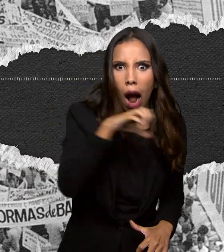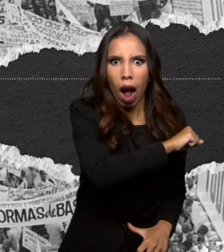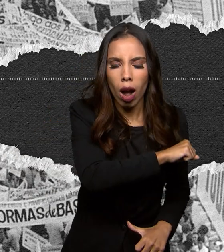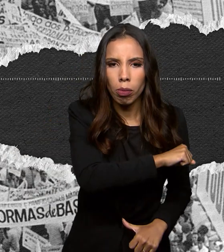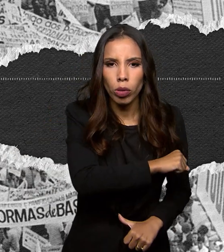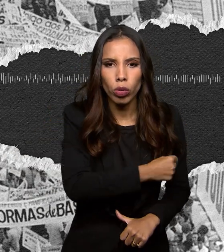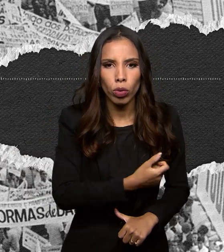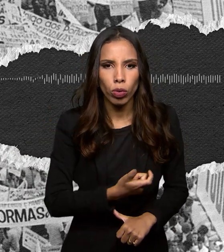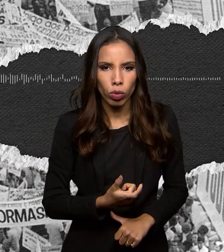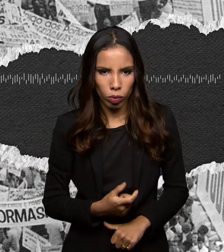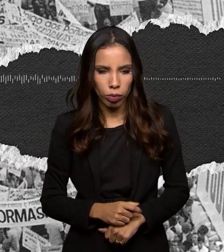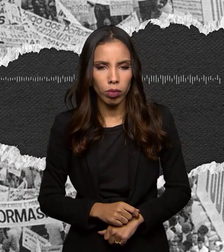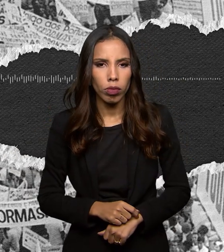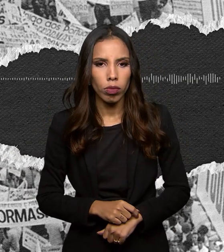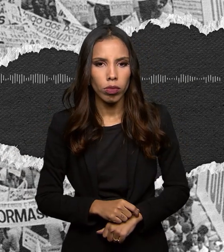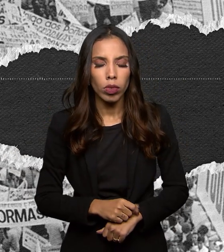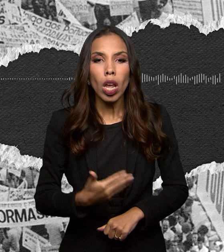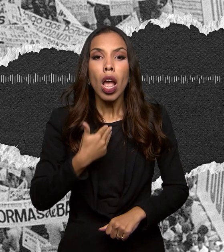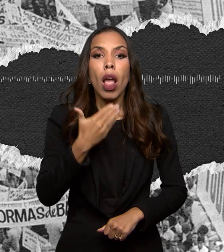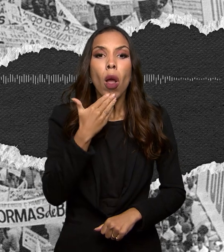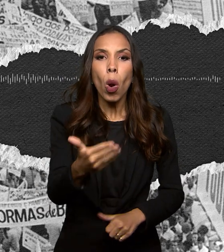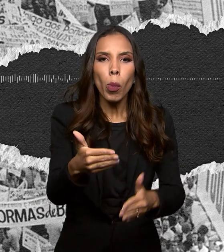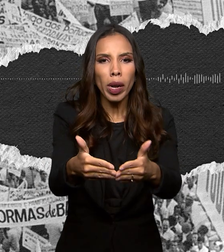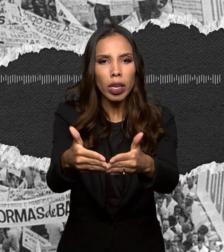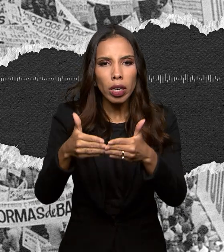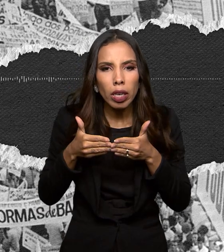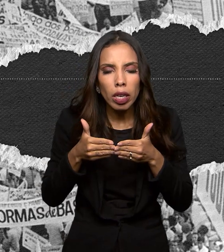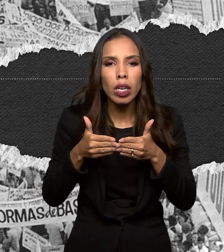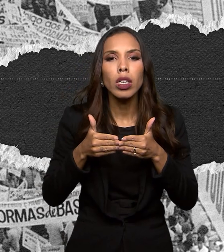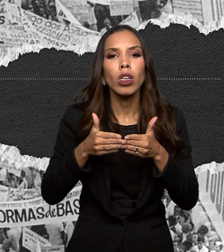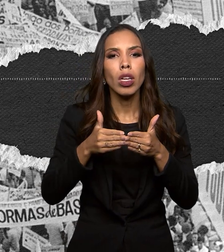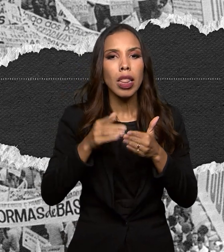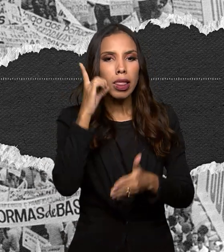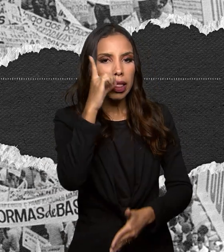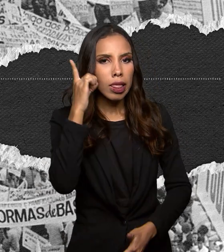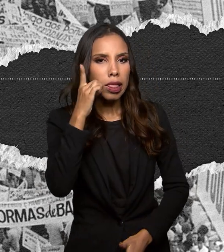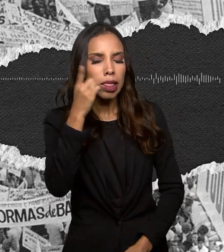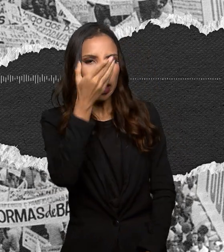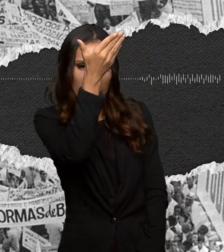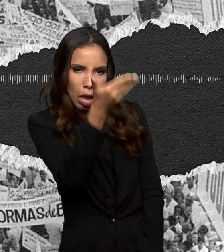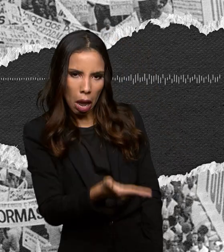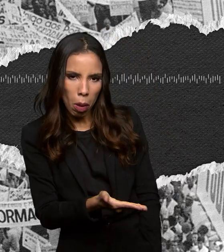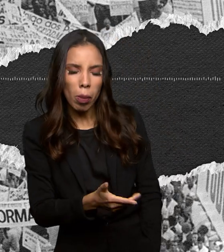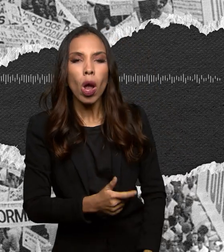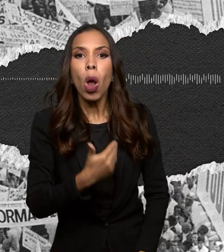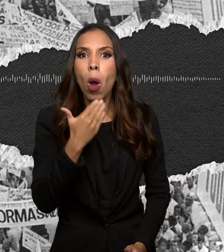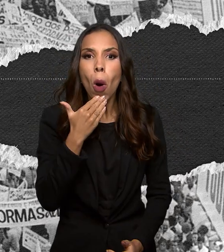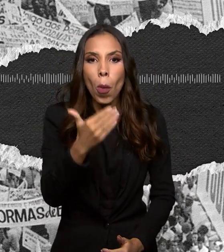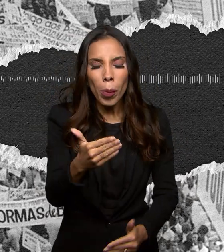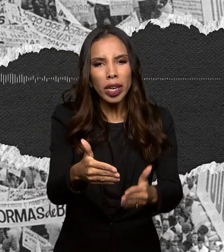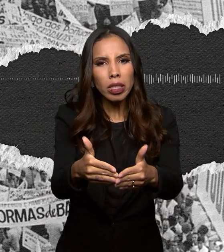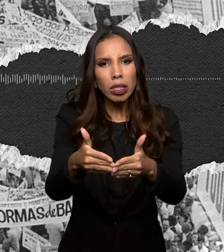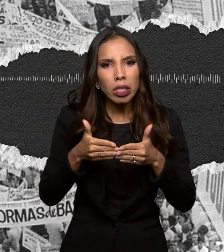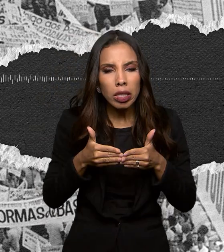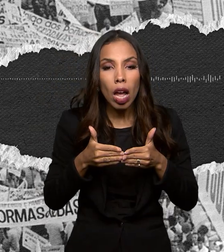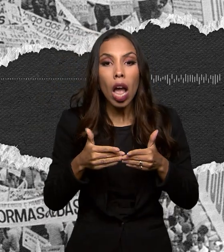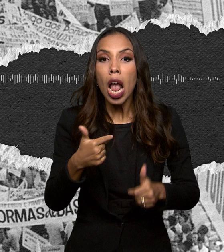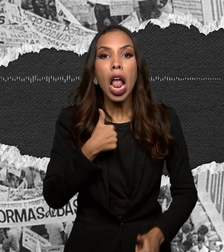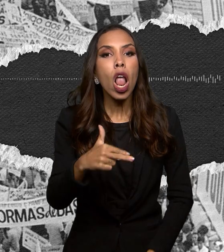Eu peço licença ao nobre deputado, eu não posso permitir